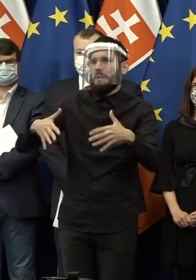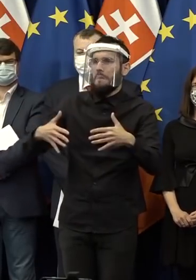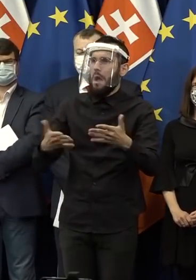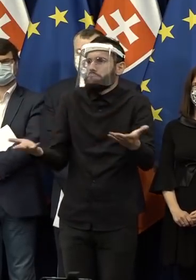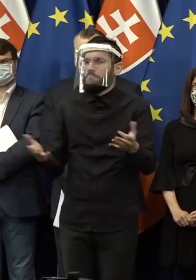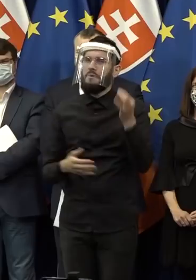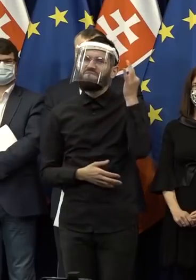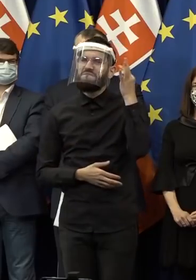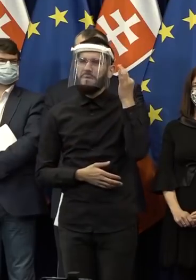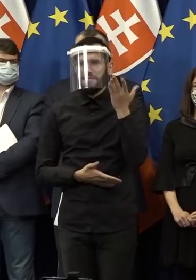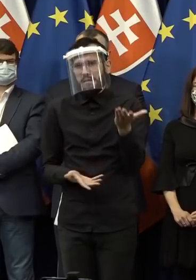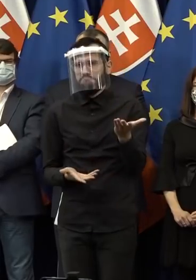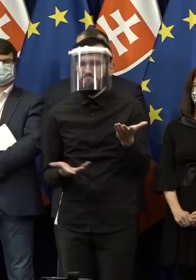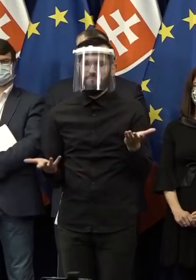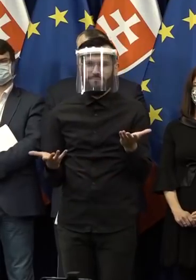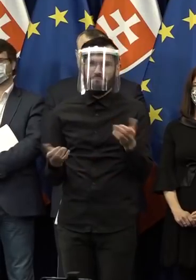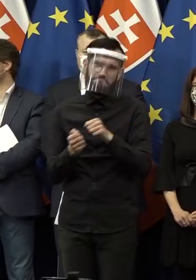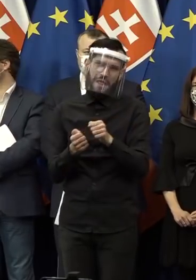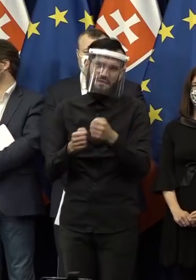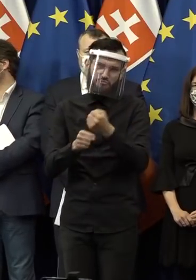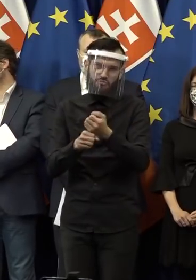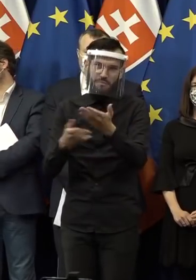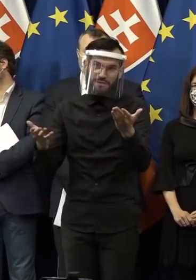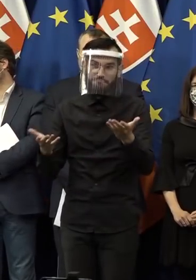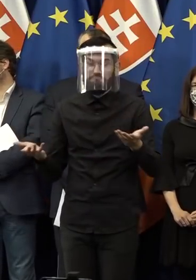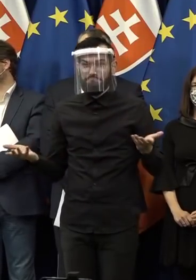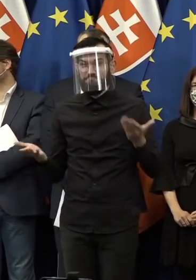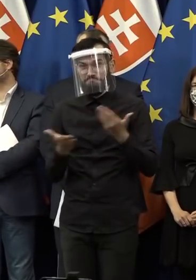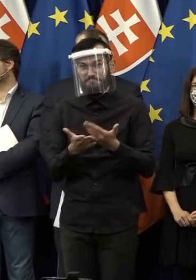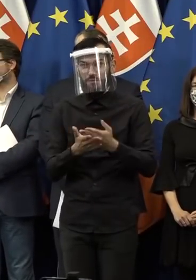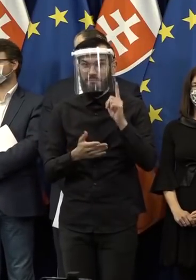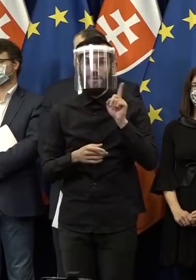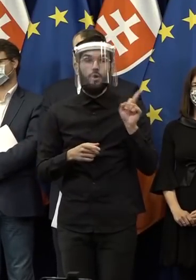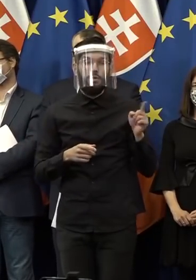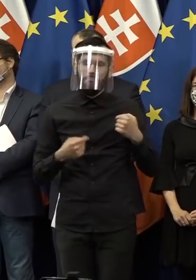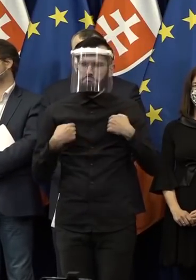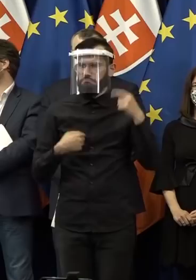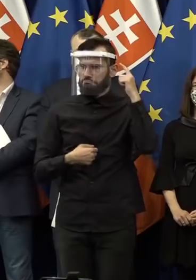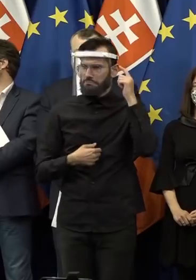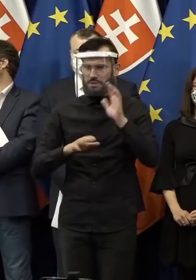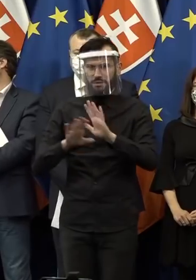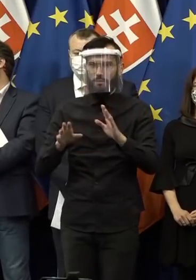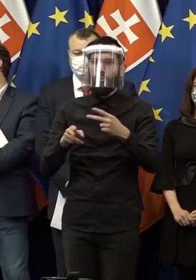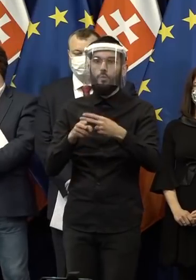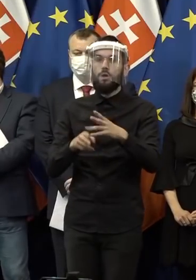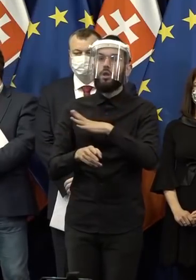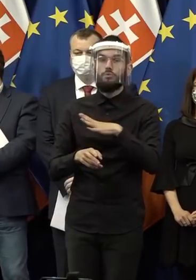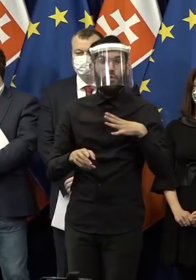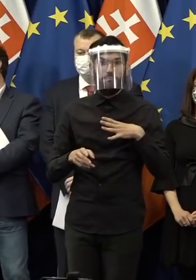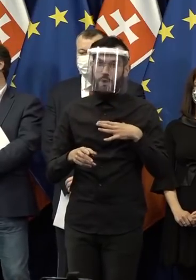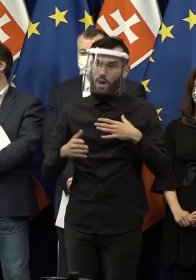vymyslili si panáka, bojovali proti nemu. a myslím si, že prebiehalo to úplne bežne,